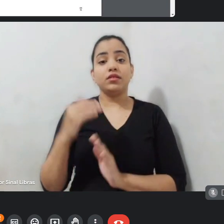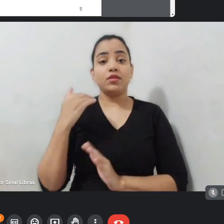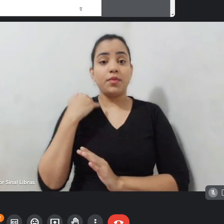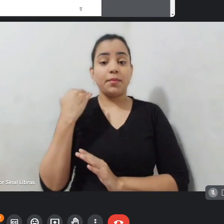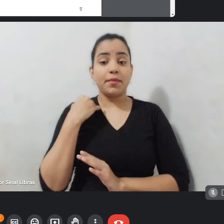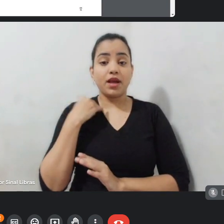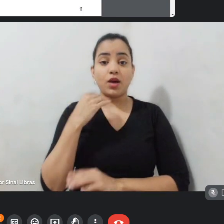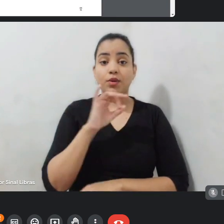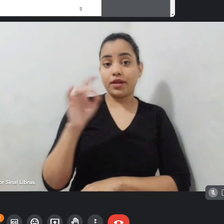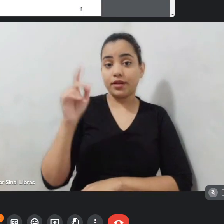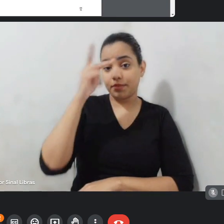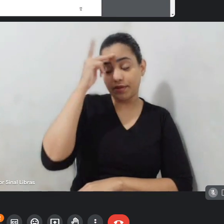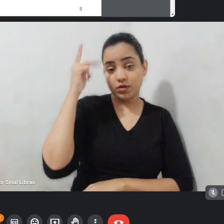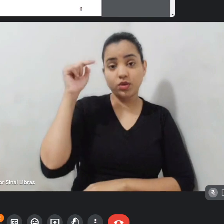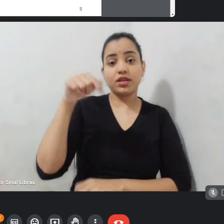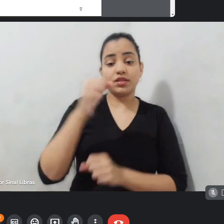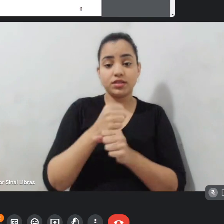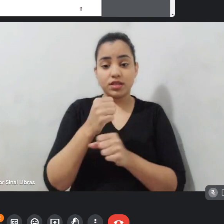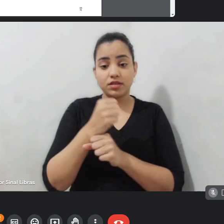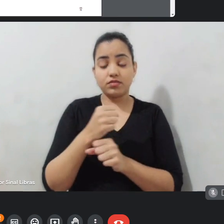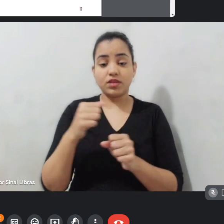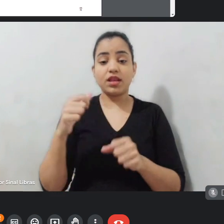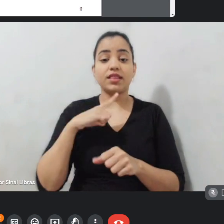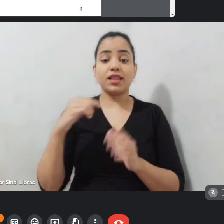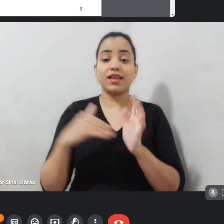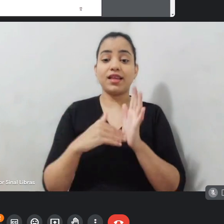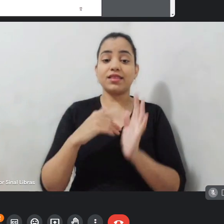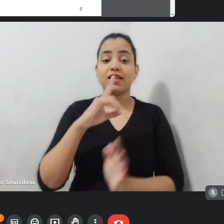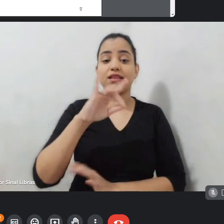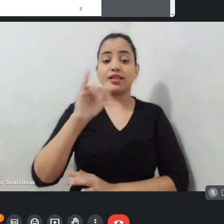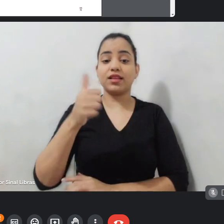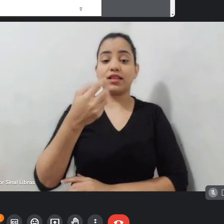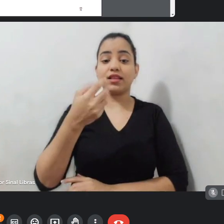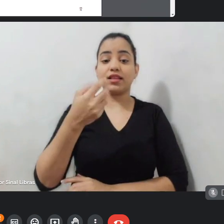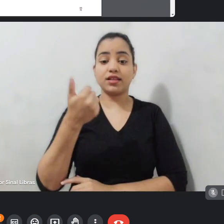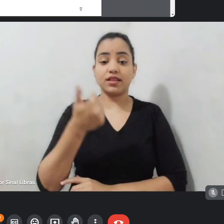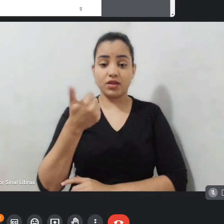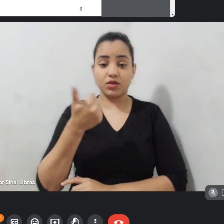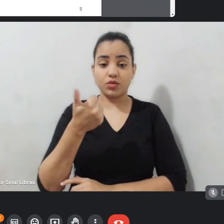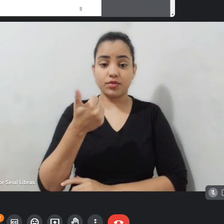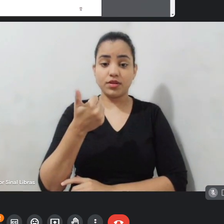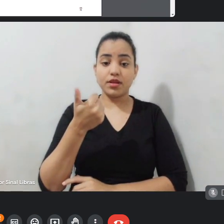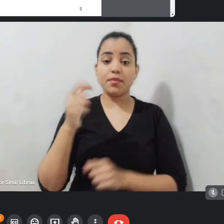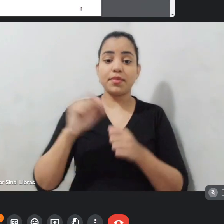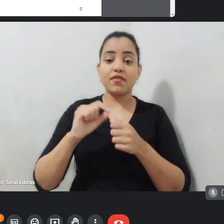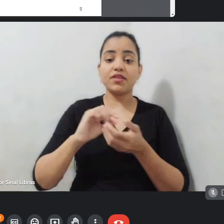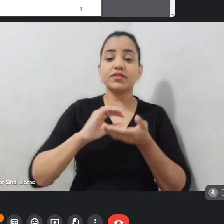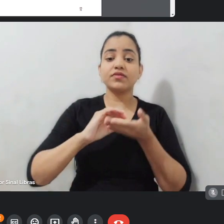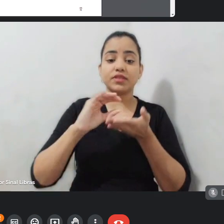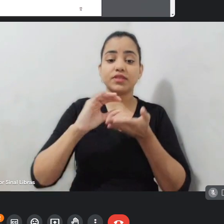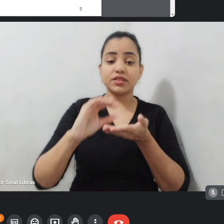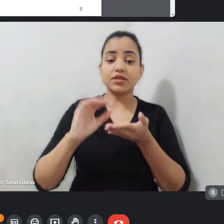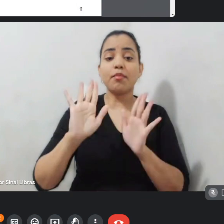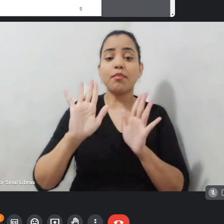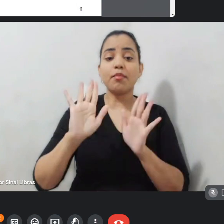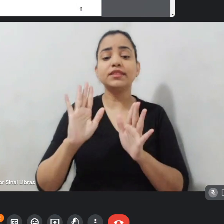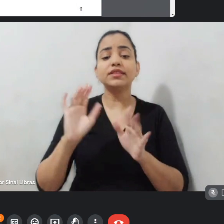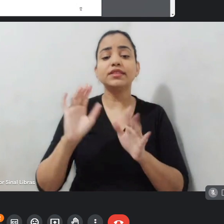esse repasse financeiro, mas a execução da maior parte dos projetos vai ser em 2024. A partir disso, como que a gente